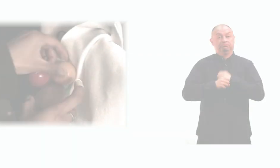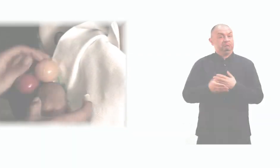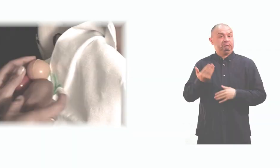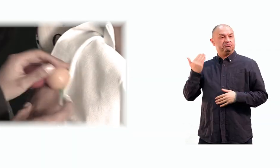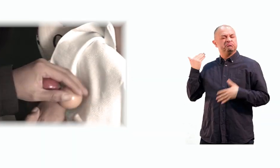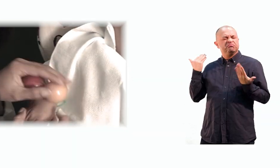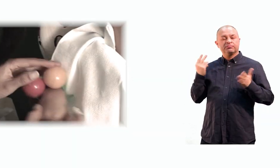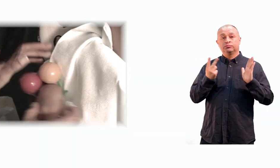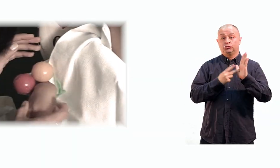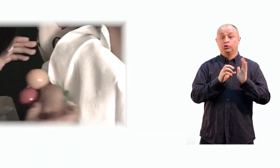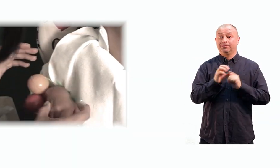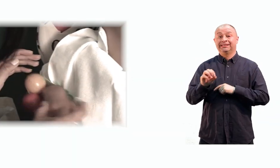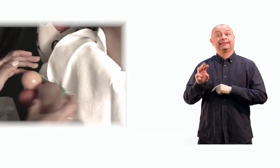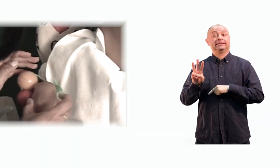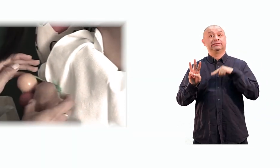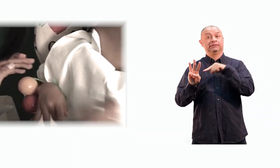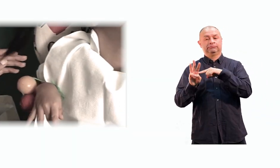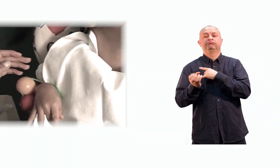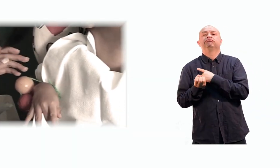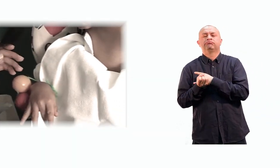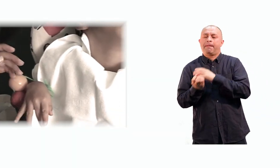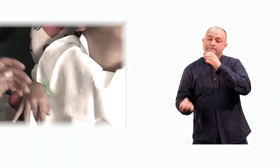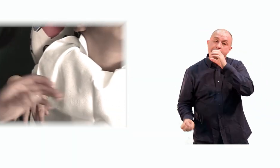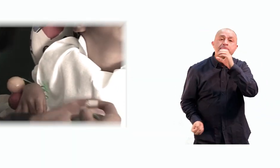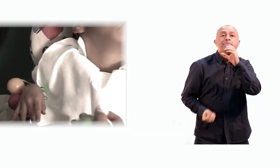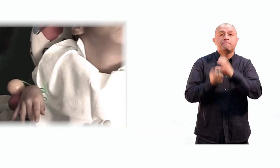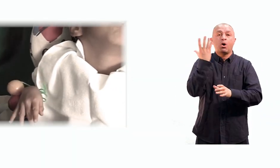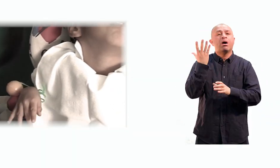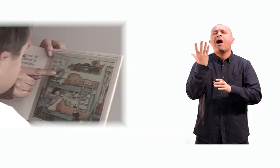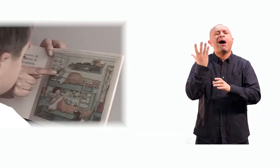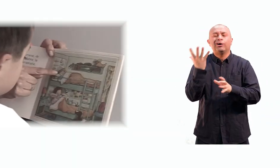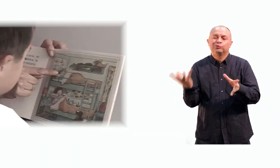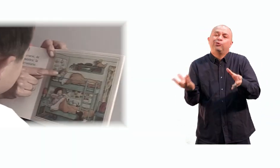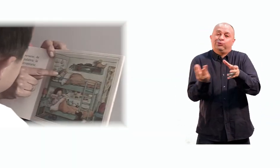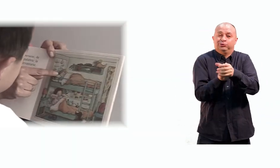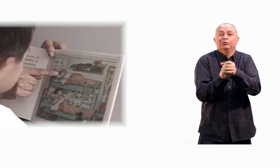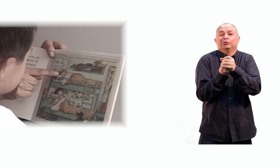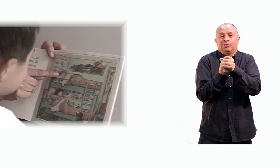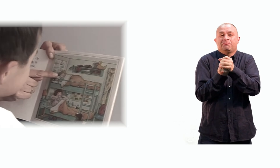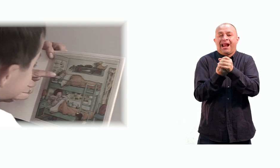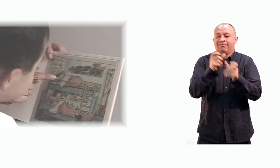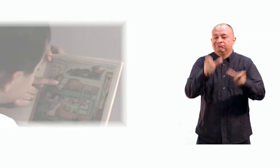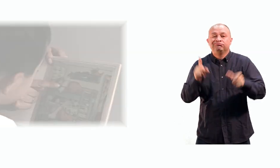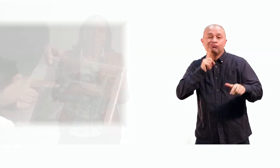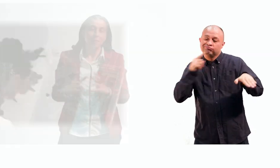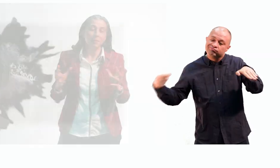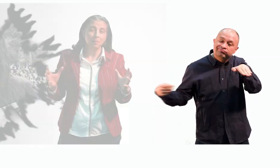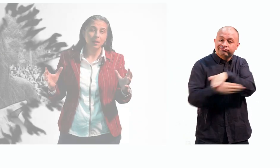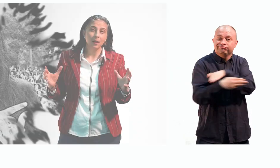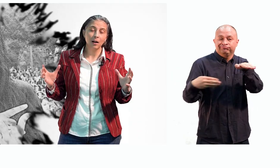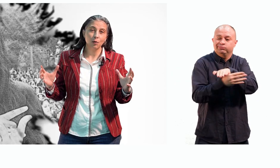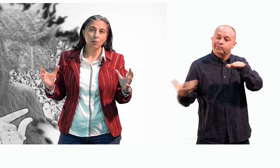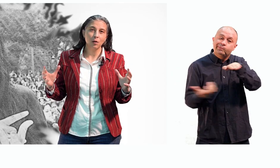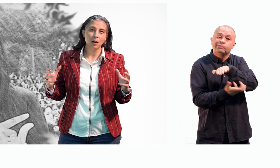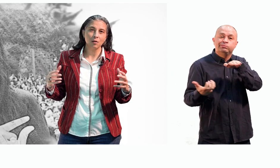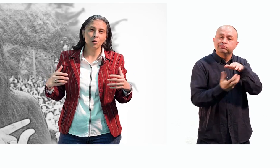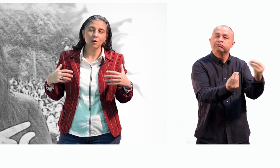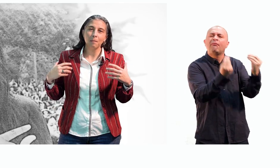Desde el año 2003, la Universidad Pedagógica viene construyendo un modelo de inclusión que permita que la comunidad sorda